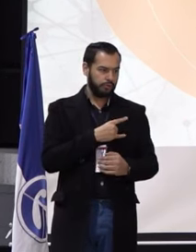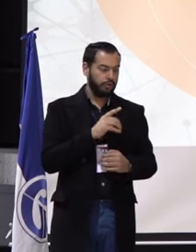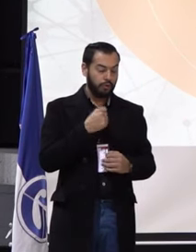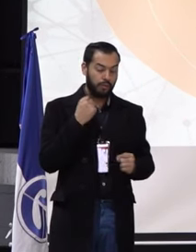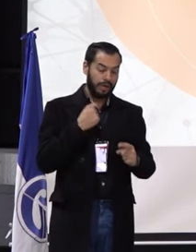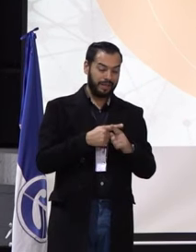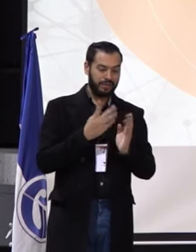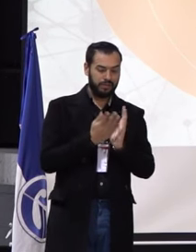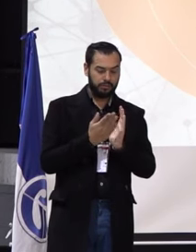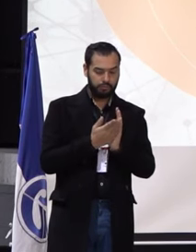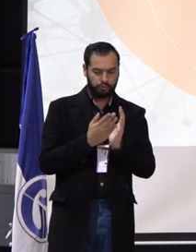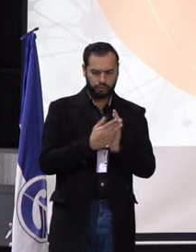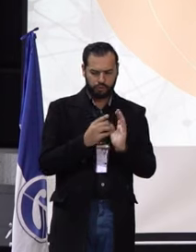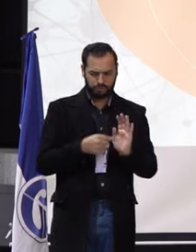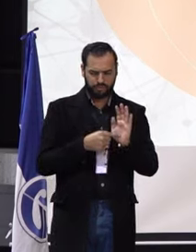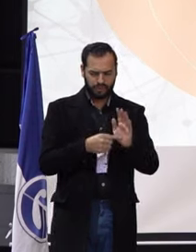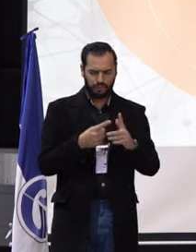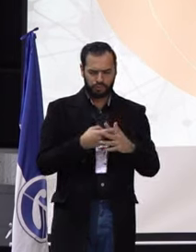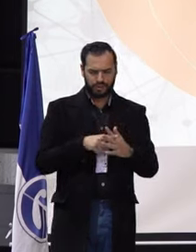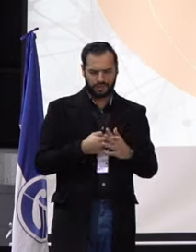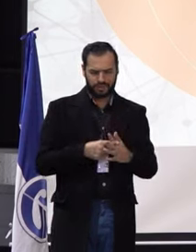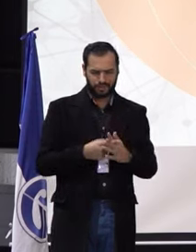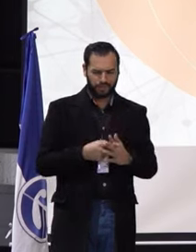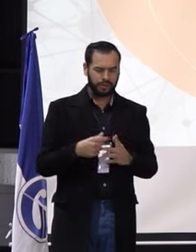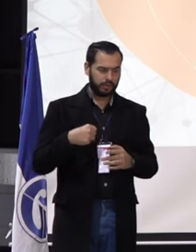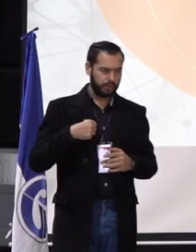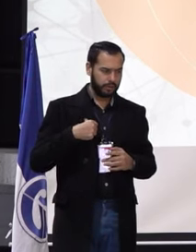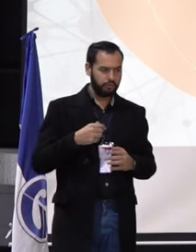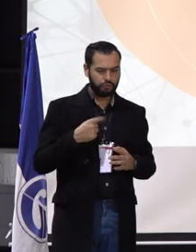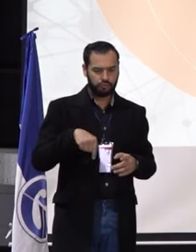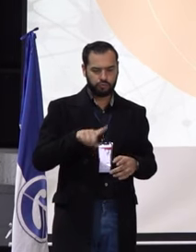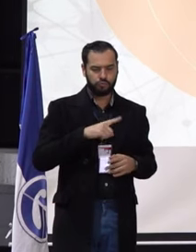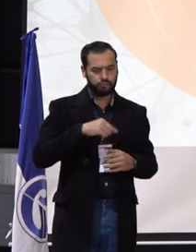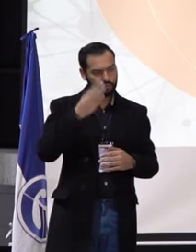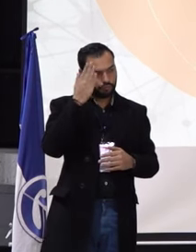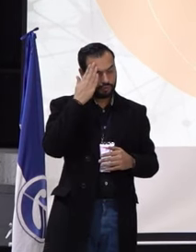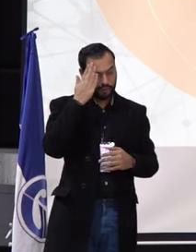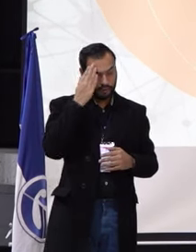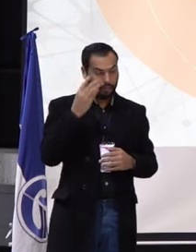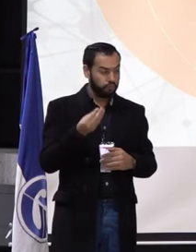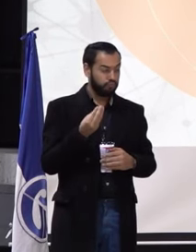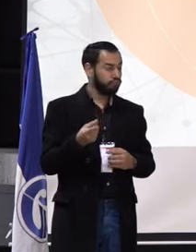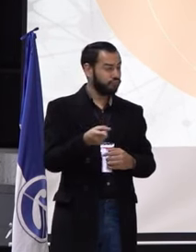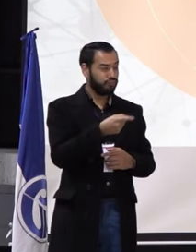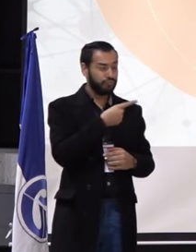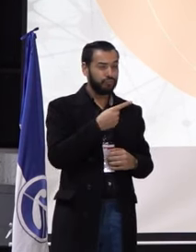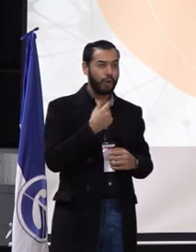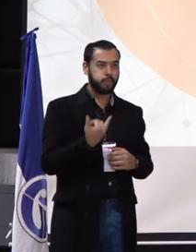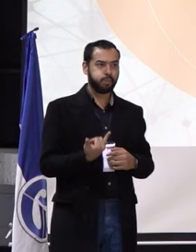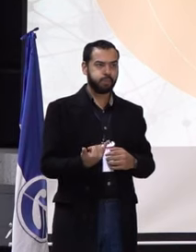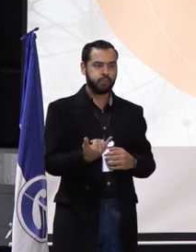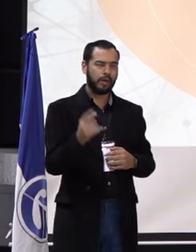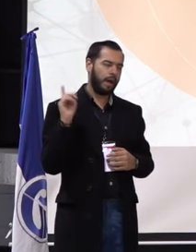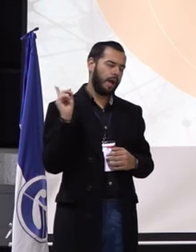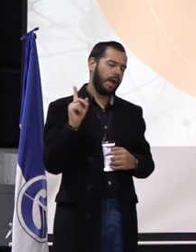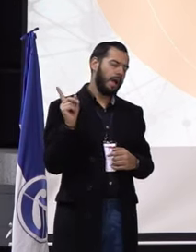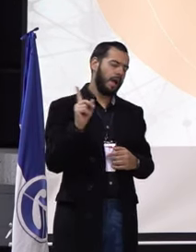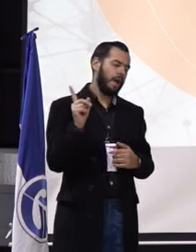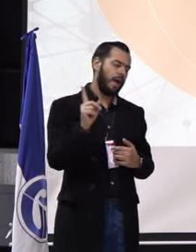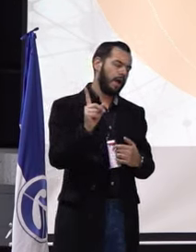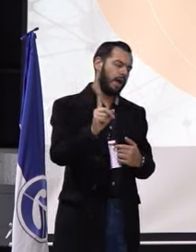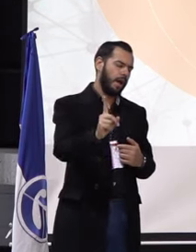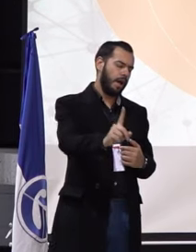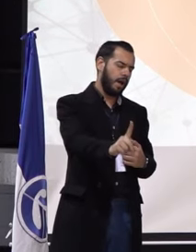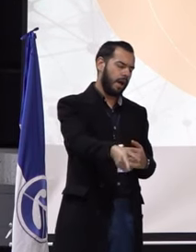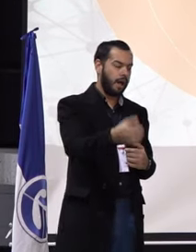egresados entregamos herramientas desde lo que tenemos, desde nuestros saberes. O sea, muchos de los que estamos acá llevamos años en la docencia, años.